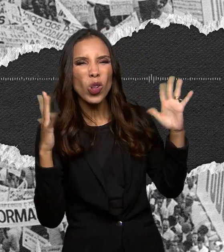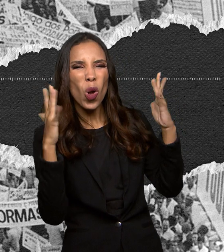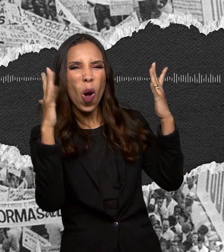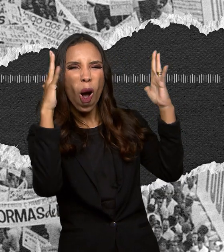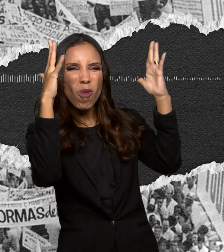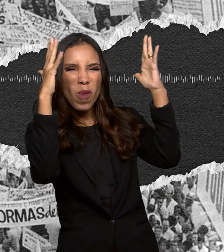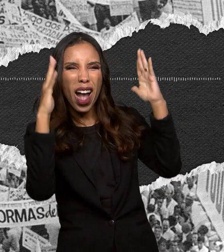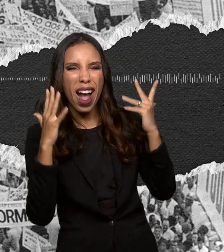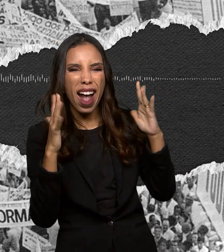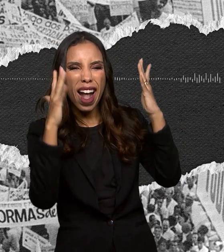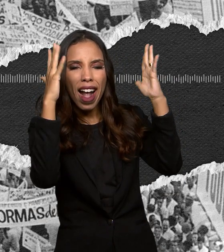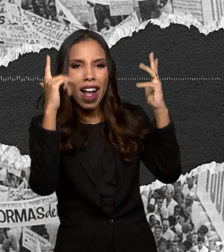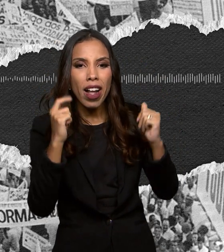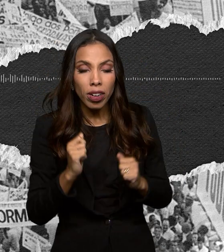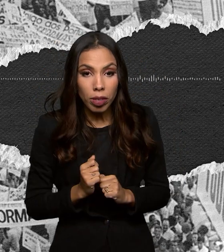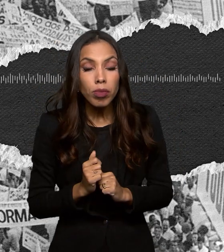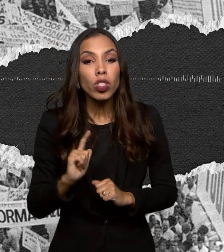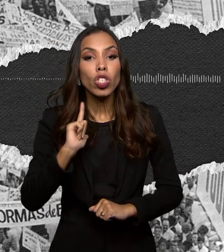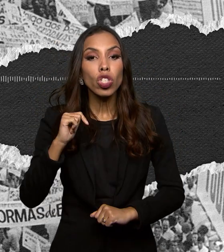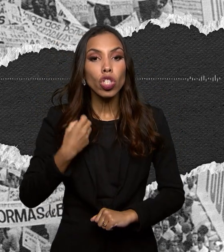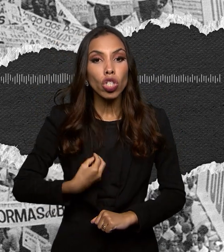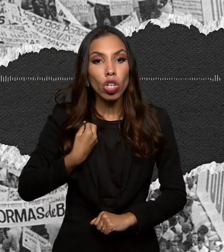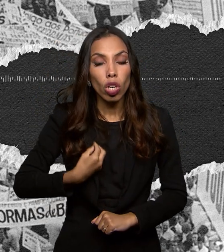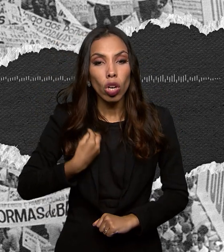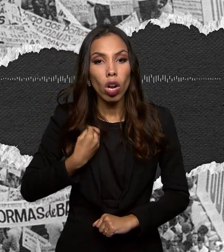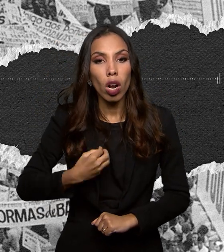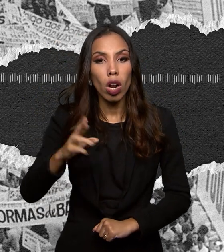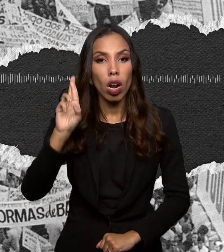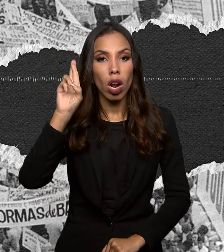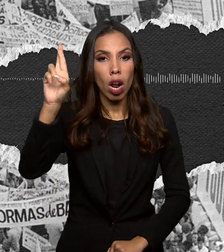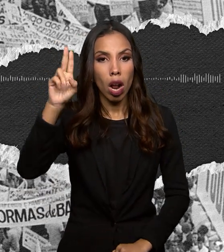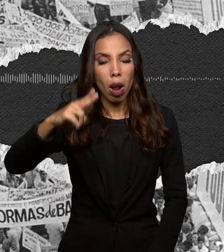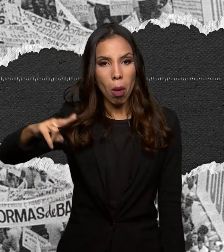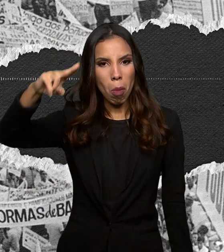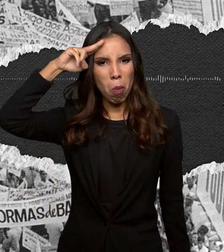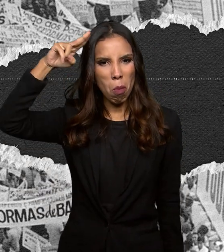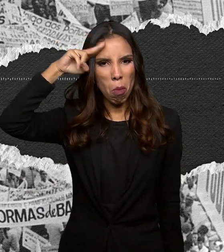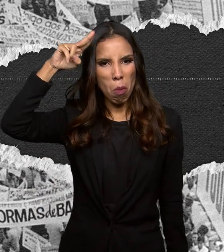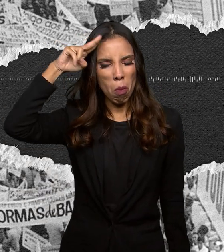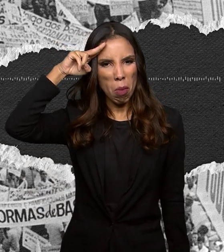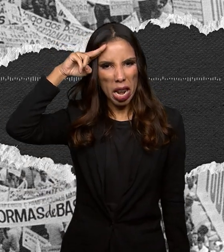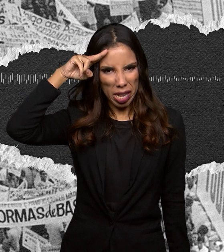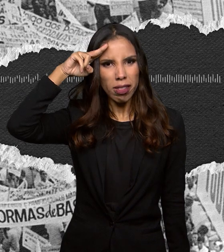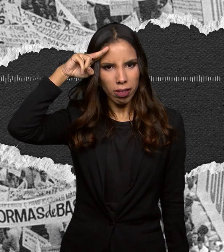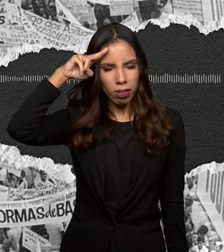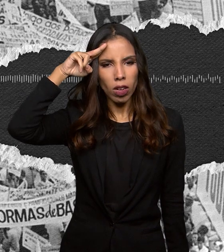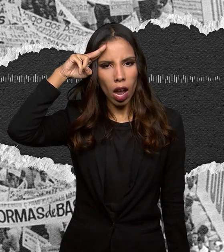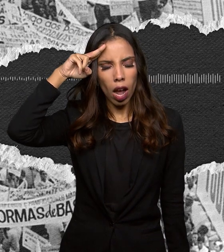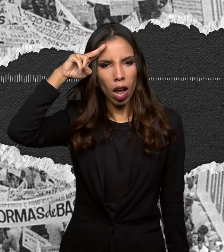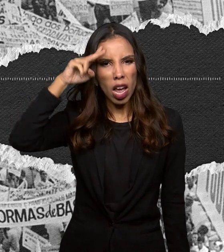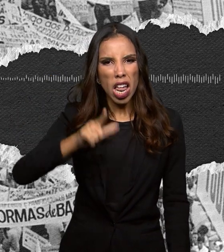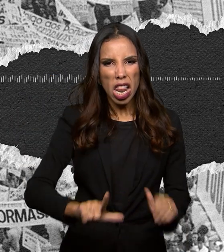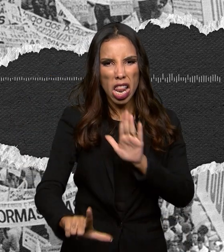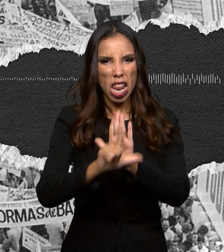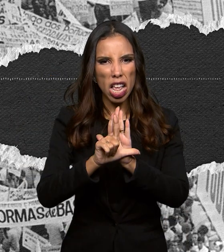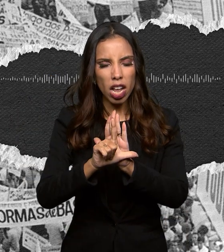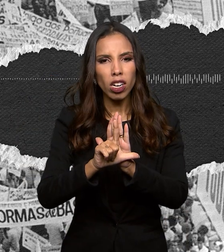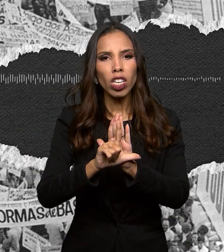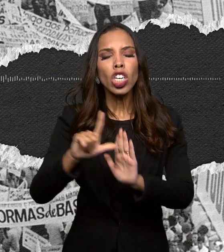Onde se encontra a frente das tropas militares legalistas e no pleno exercício dos poderes